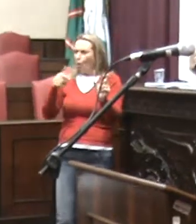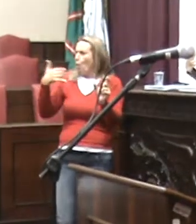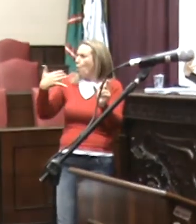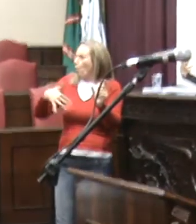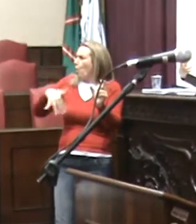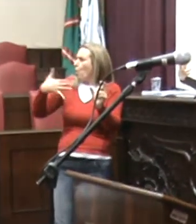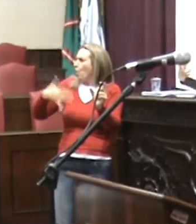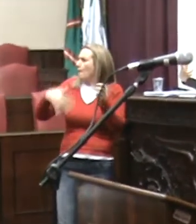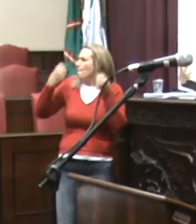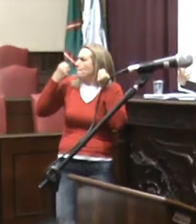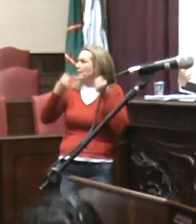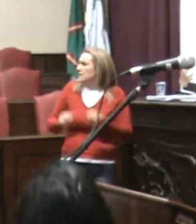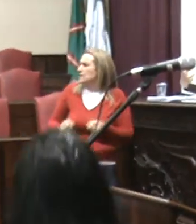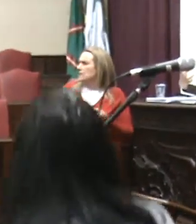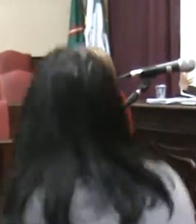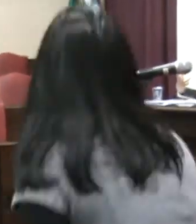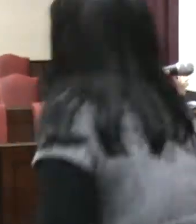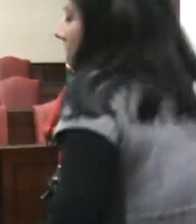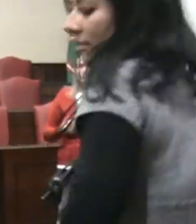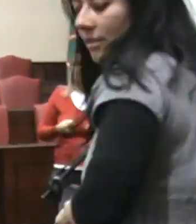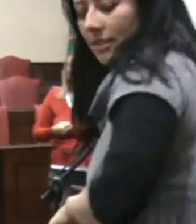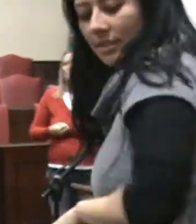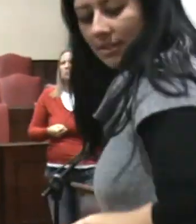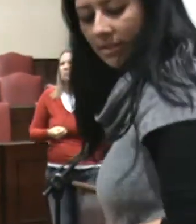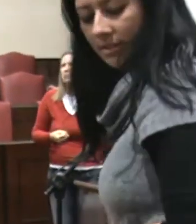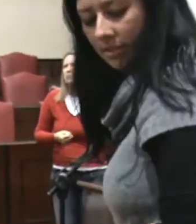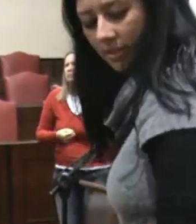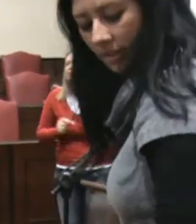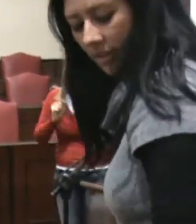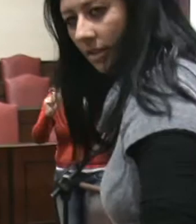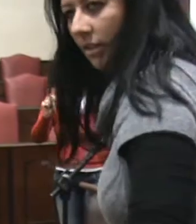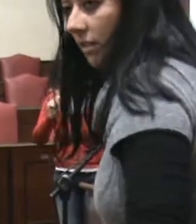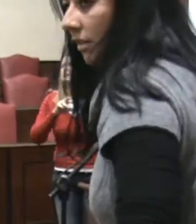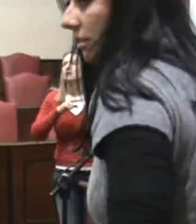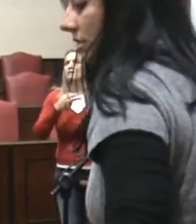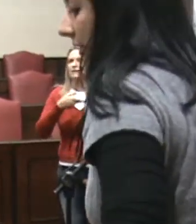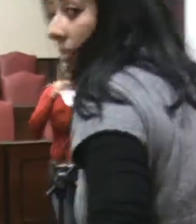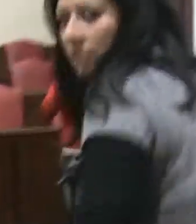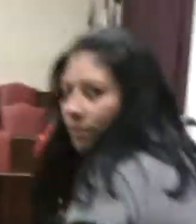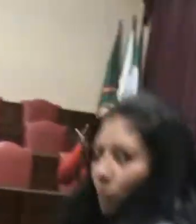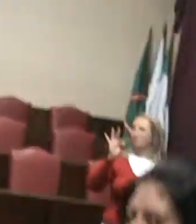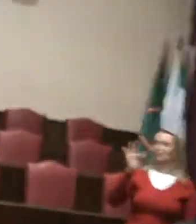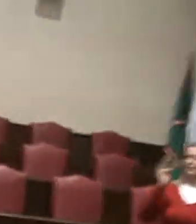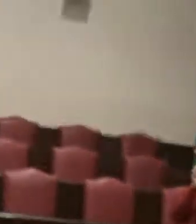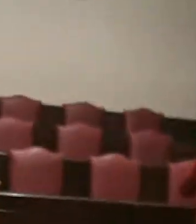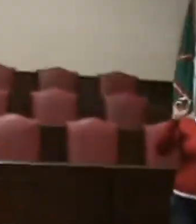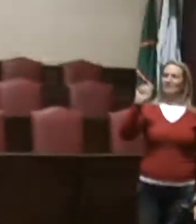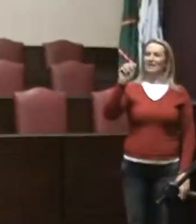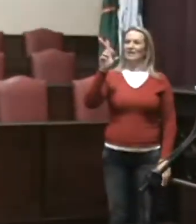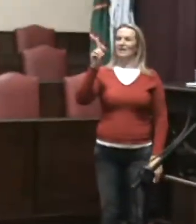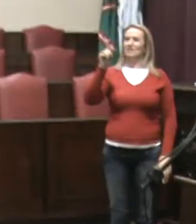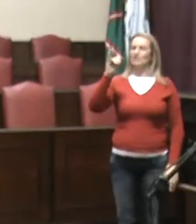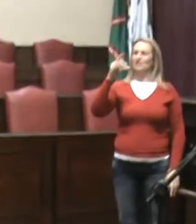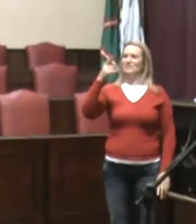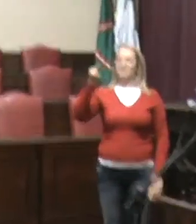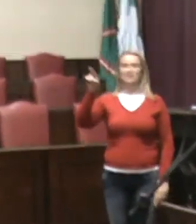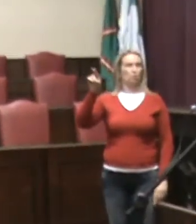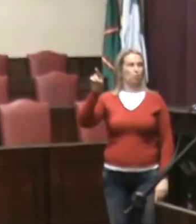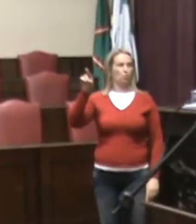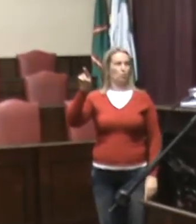do português. Então, o intérprete de Libras, no curso de Direito, teria que conhecer o direito. Libras. Eu nem sei se existe